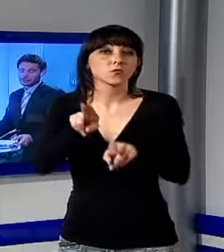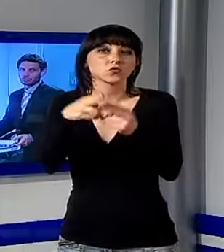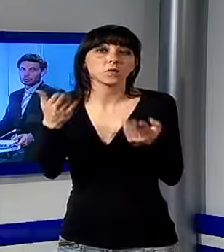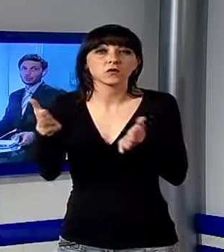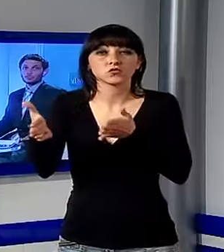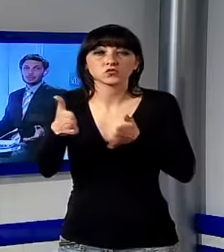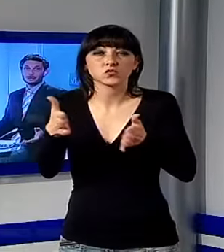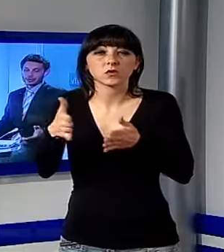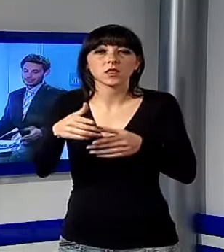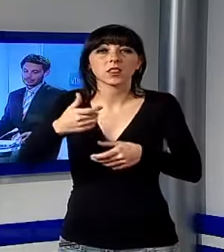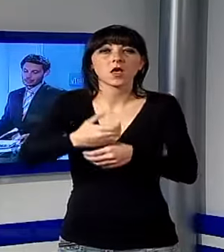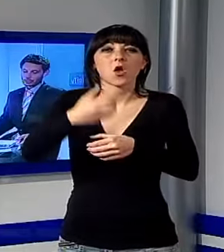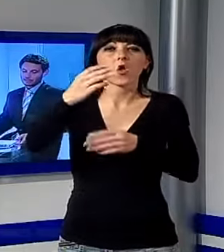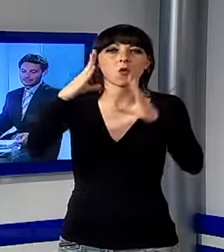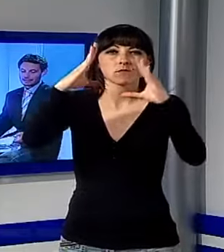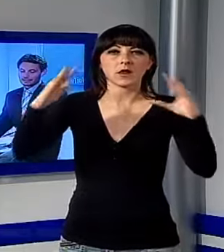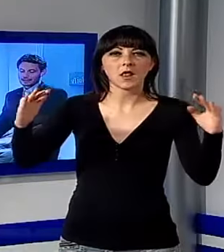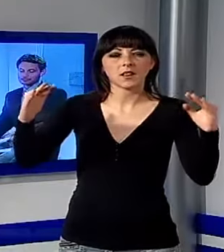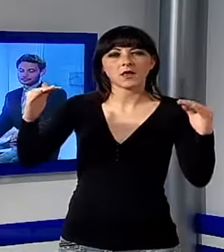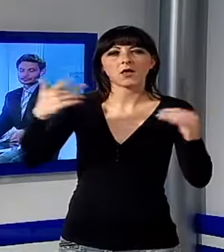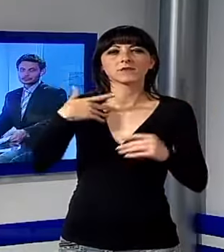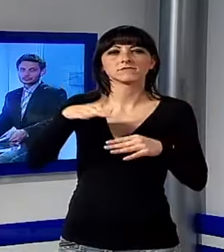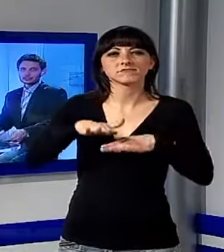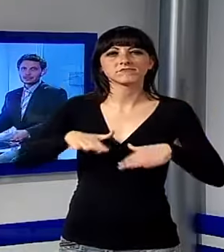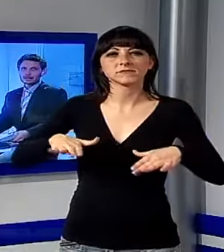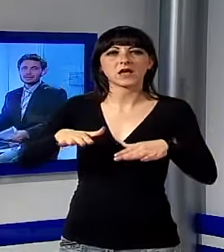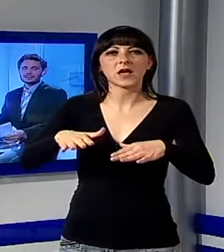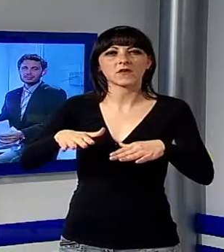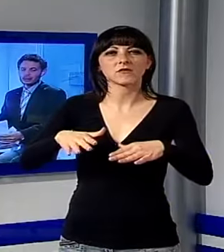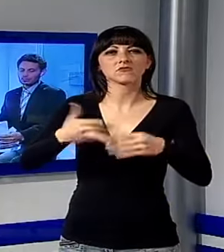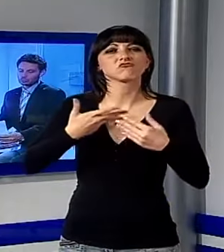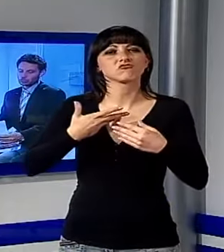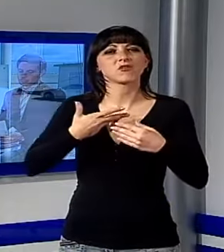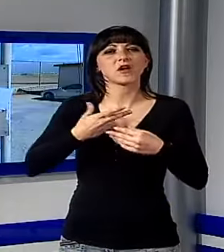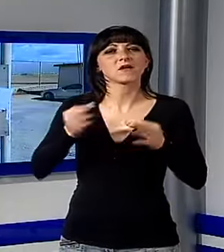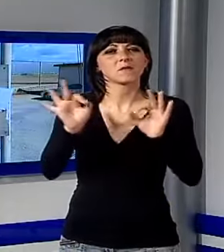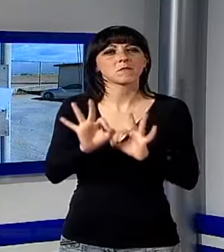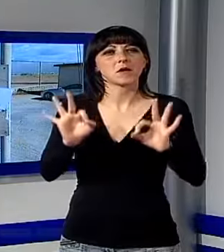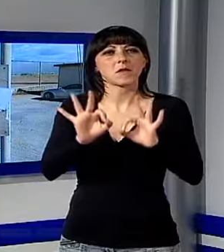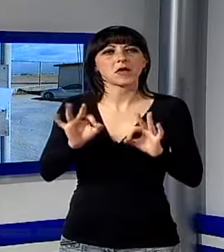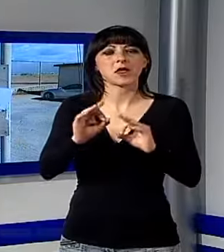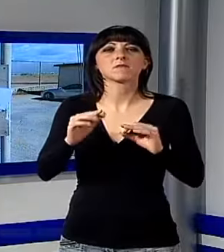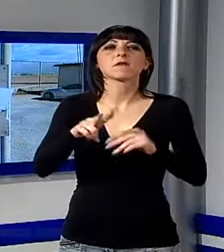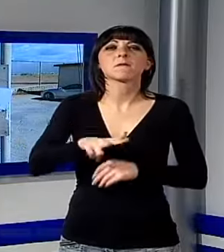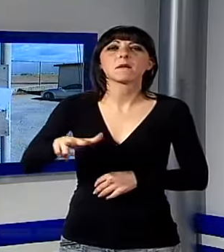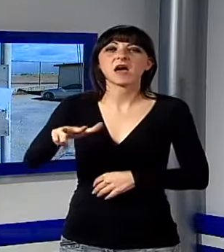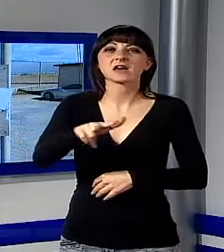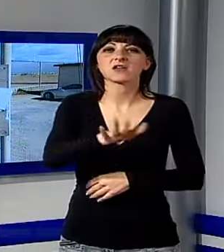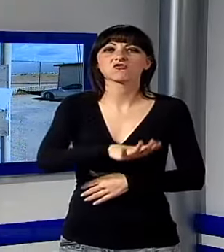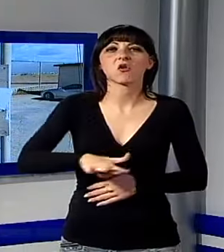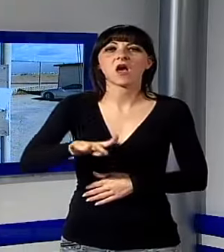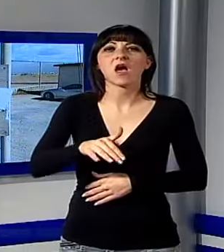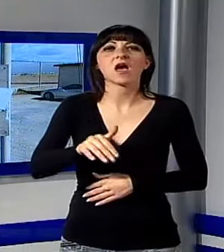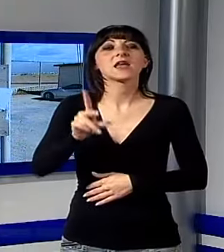sistemato ombrellone e tavolino aveva allestito appunto questo parcheggio in Darsena.